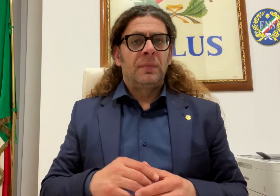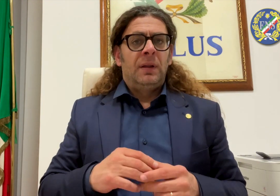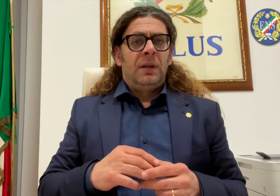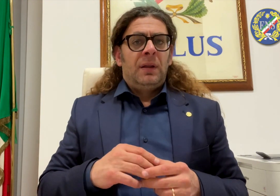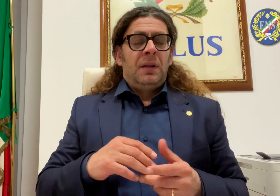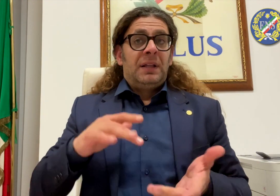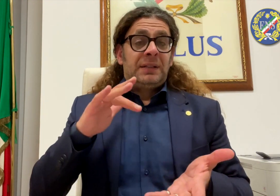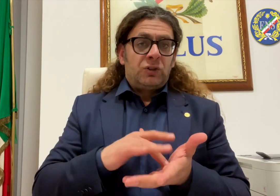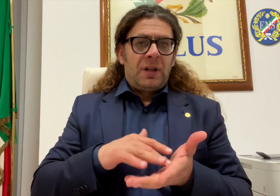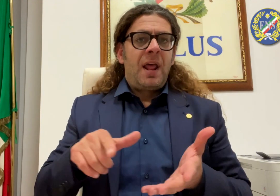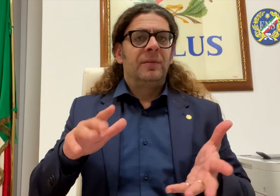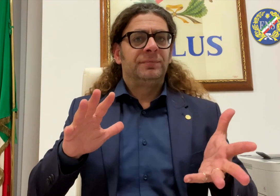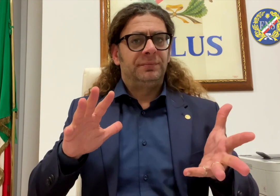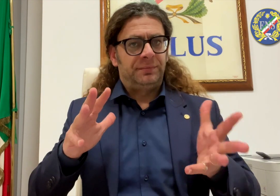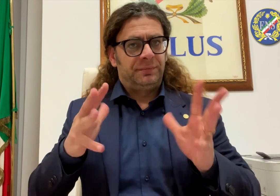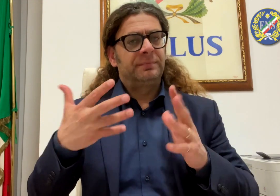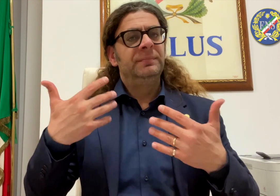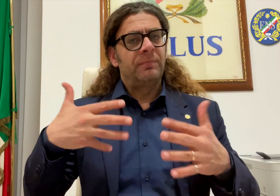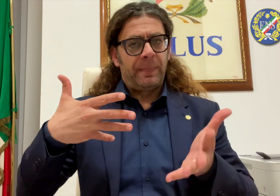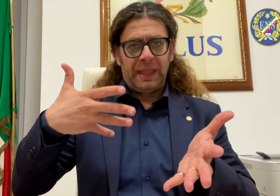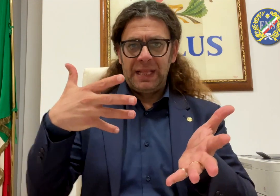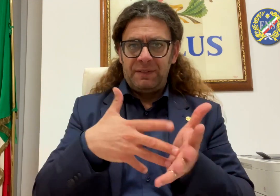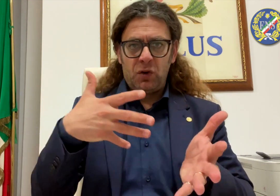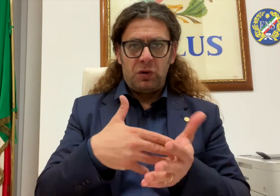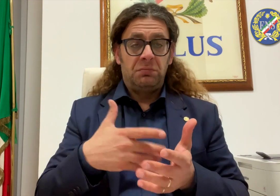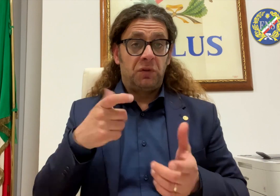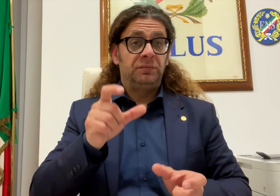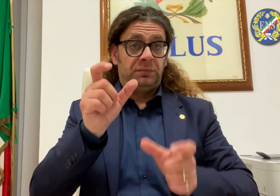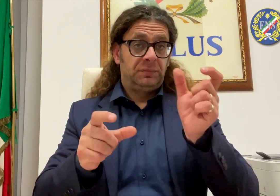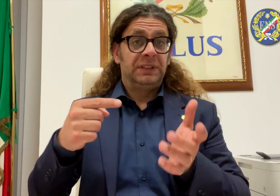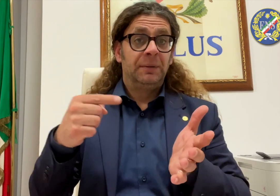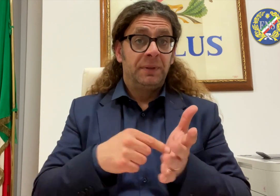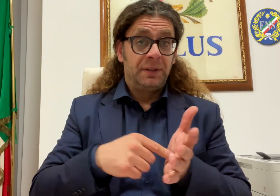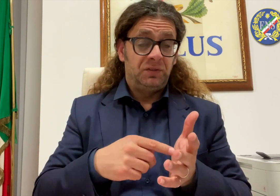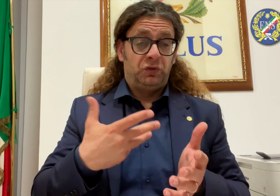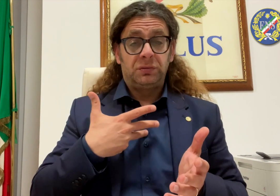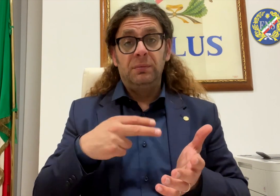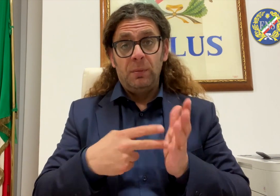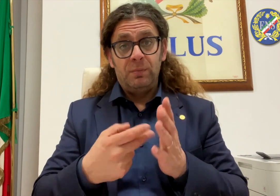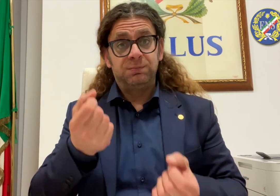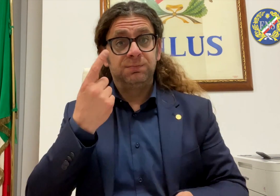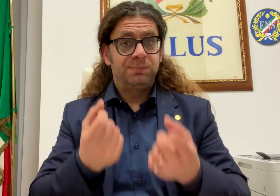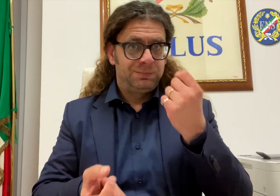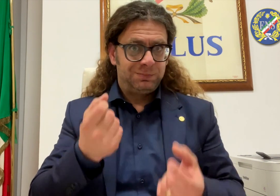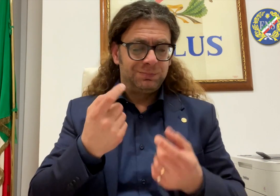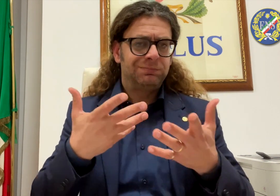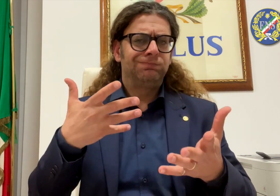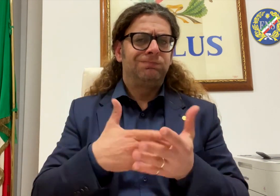base di indicazioni fornite da parte di un'altra associazione. Quello che Lens richiede è che venga fatta una distinzione